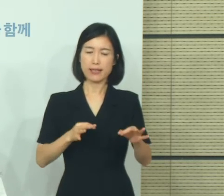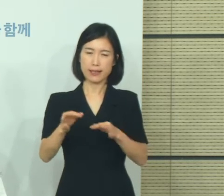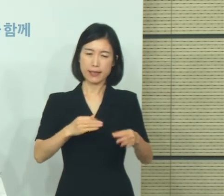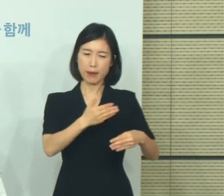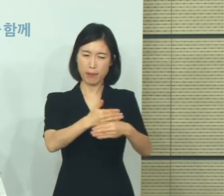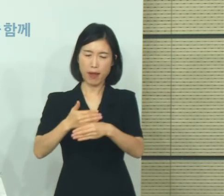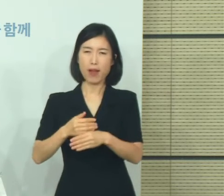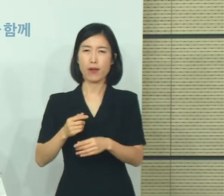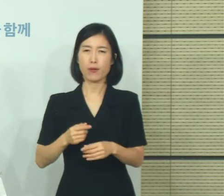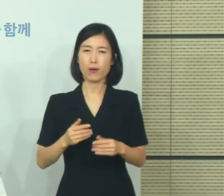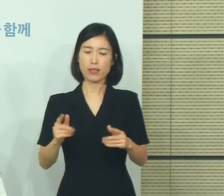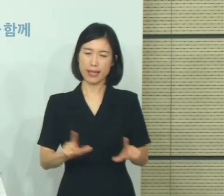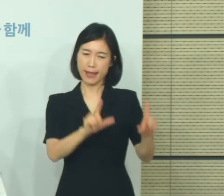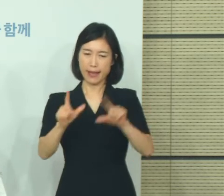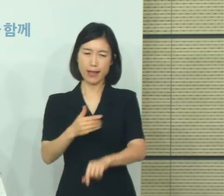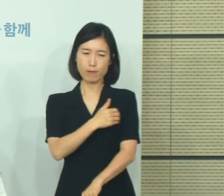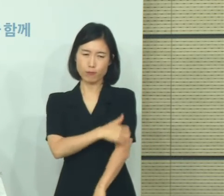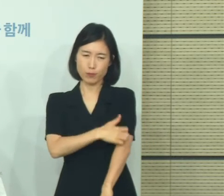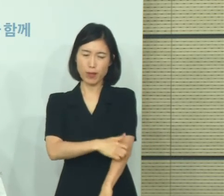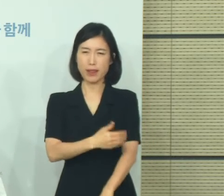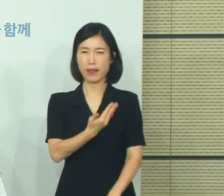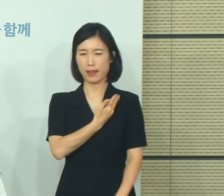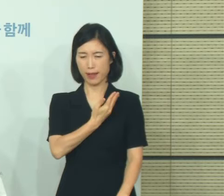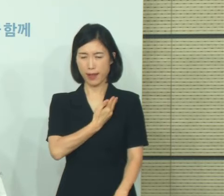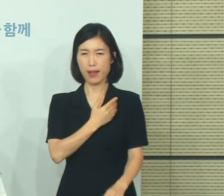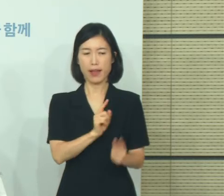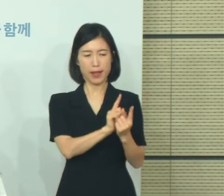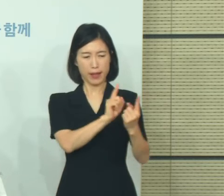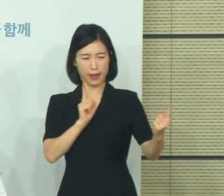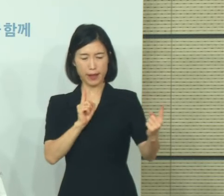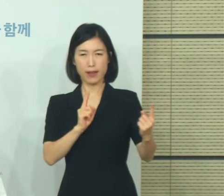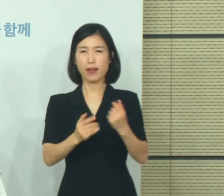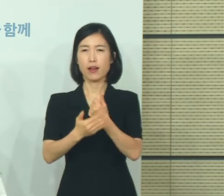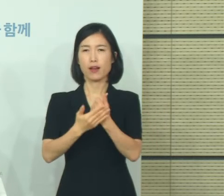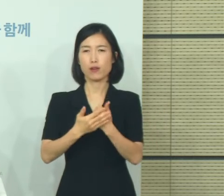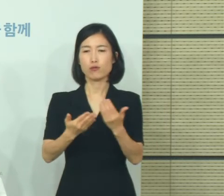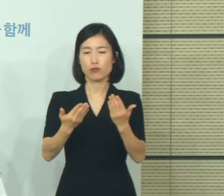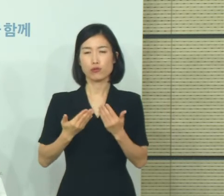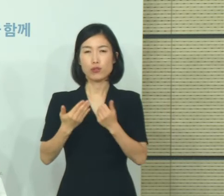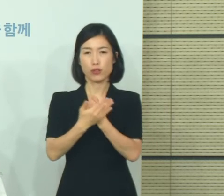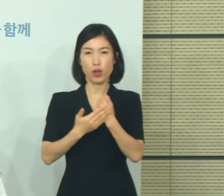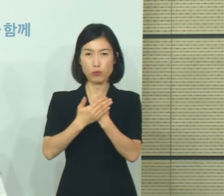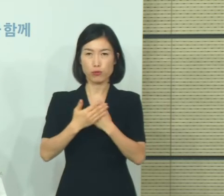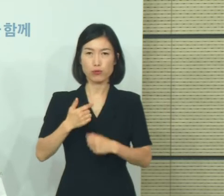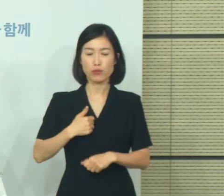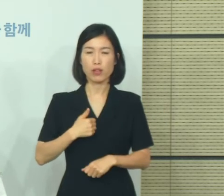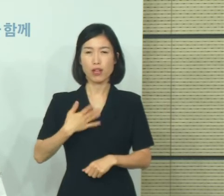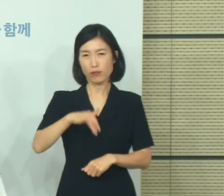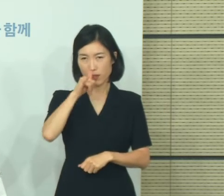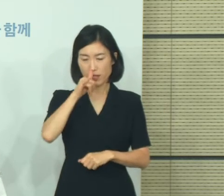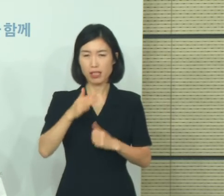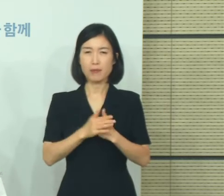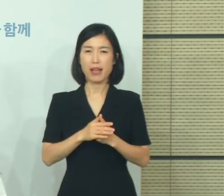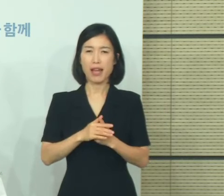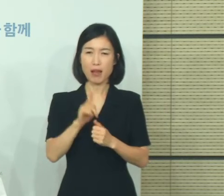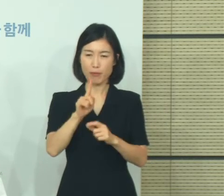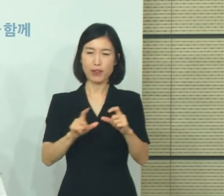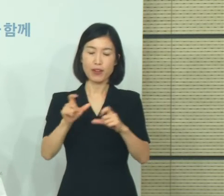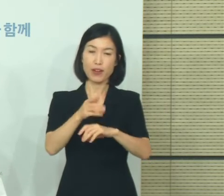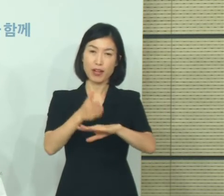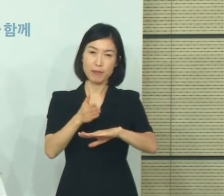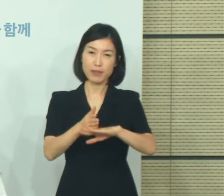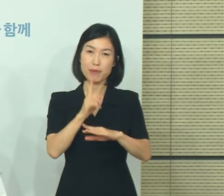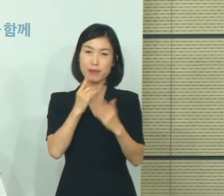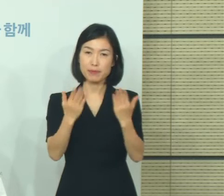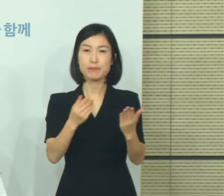일상의 불편을 감수하고 그리두기에 적극 협조해 주신 결과입니다. 이 자리를 빌어 거듭 감사의